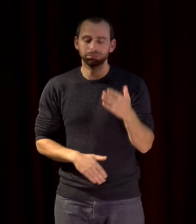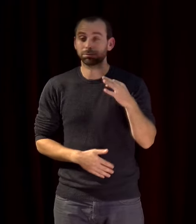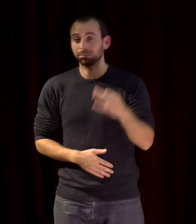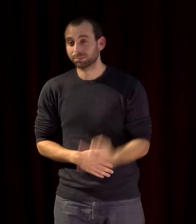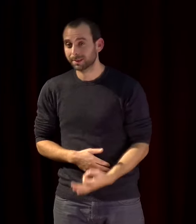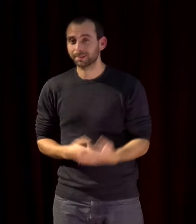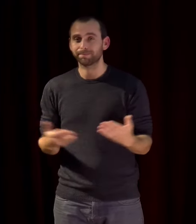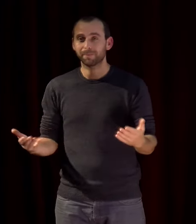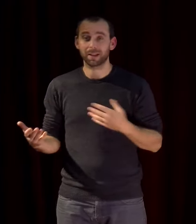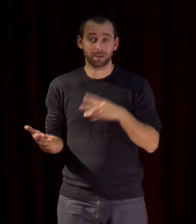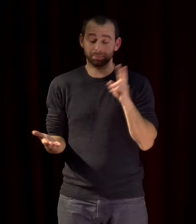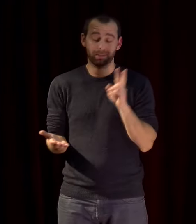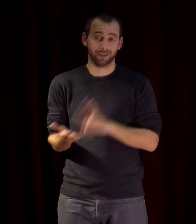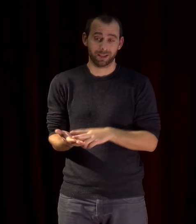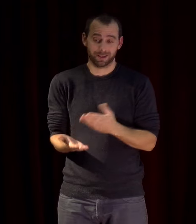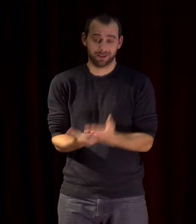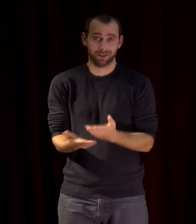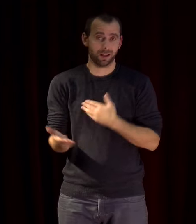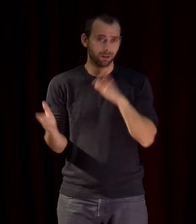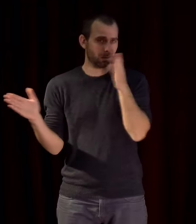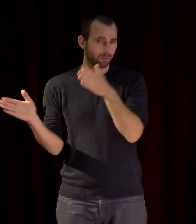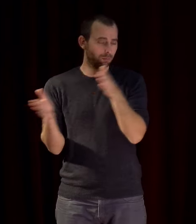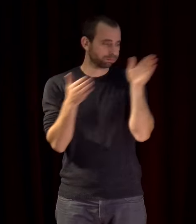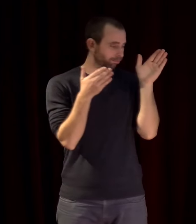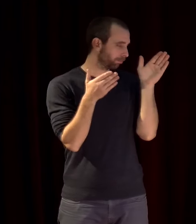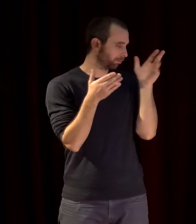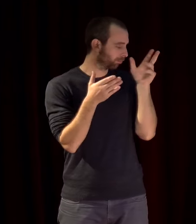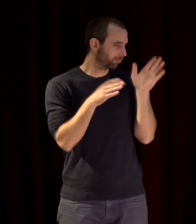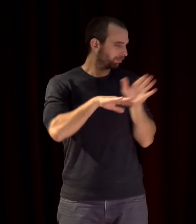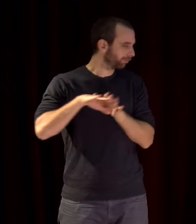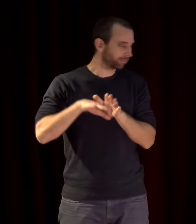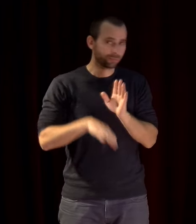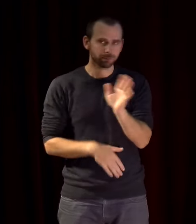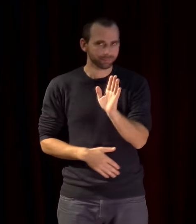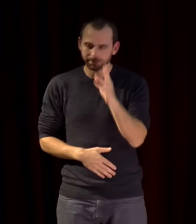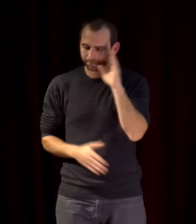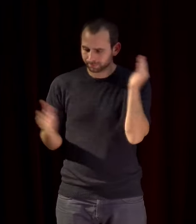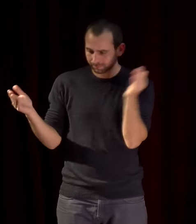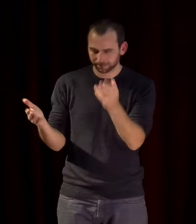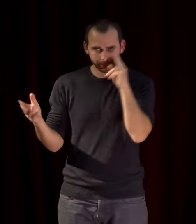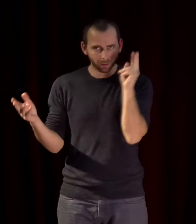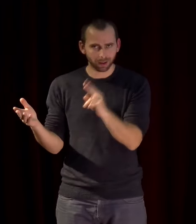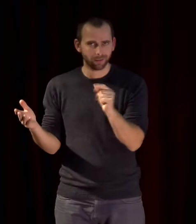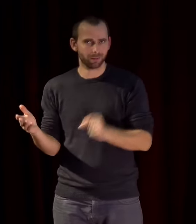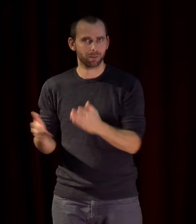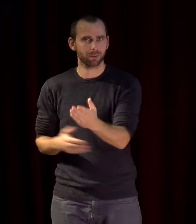il faut ne pas fermer les yeux la situation actuelle en Méditerranée est marquée donc par le retour de la guerre dans